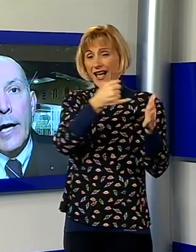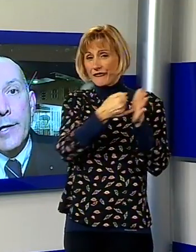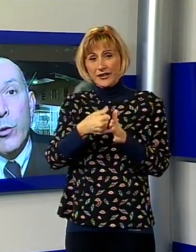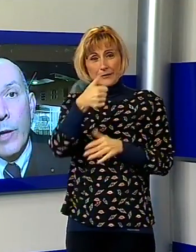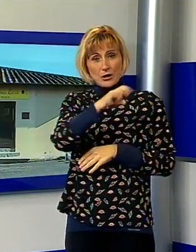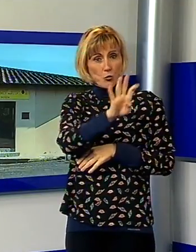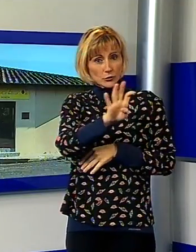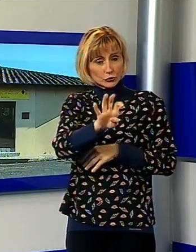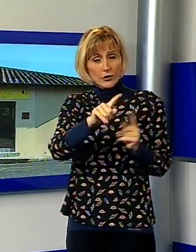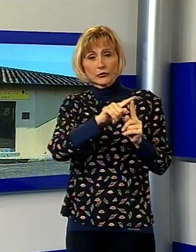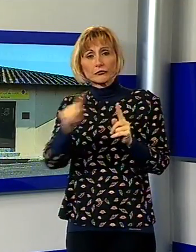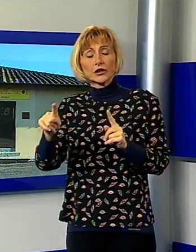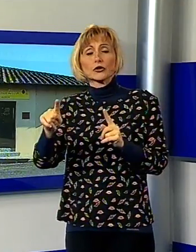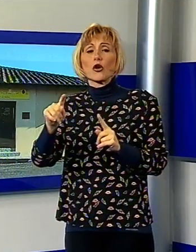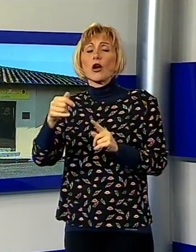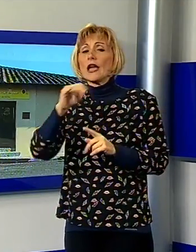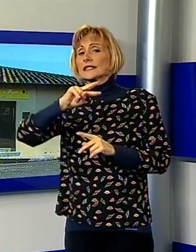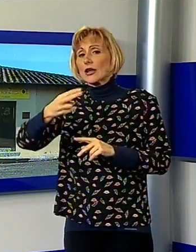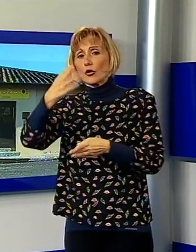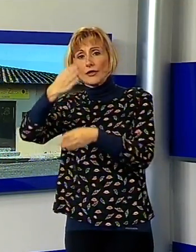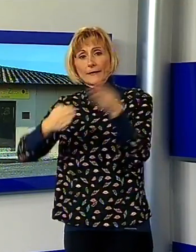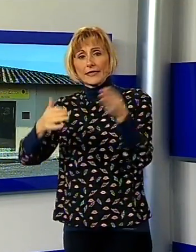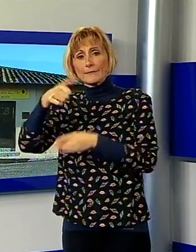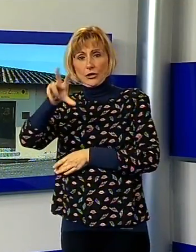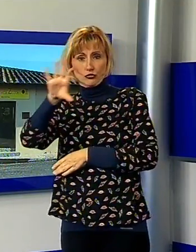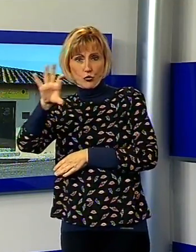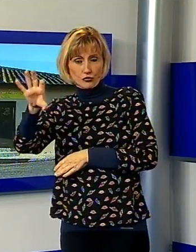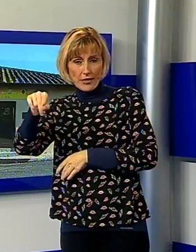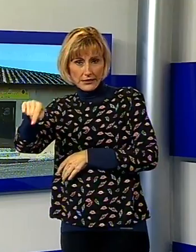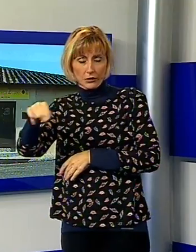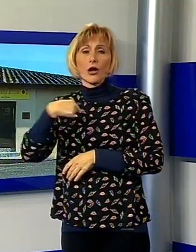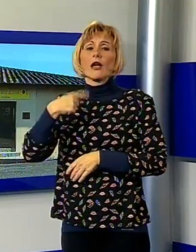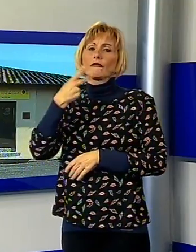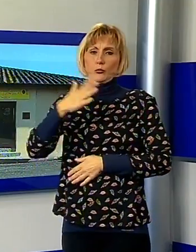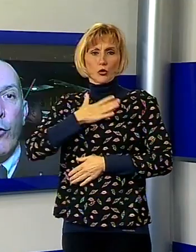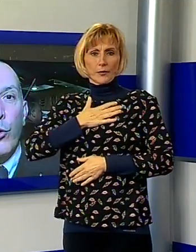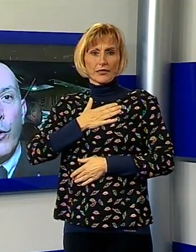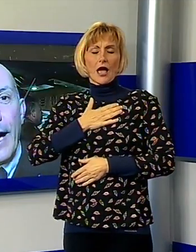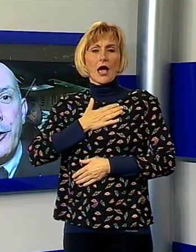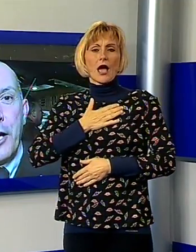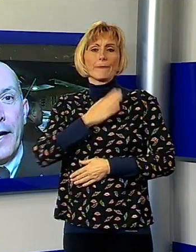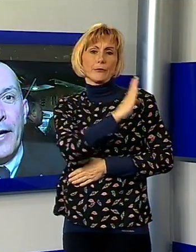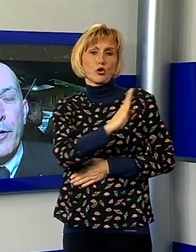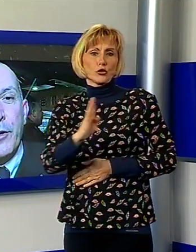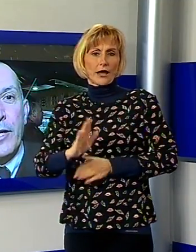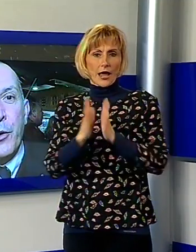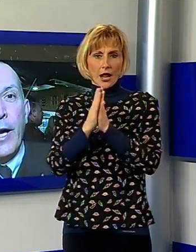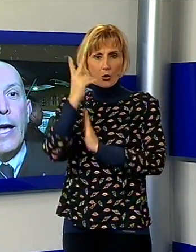seconda metà del 500. Questi testi sono di proprietà della Biblioteca Diocesana di Lucca, che ha voluto darci anche in questa occasione i